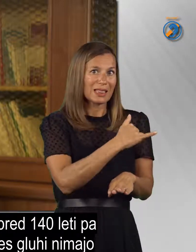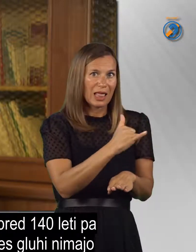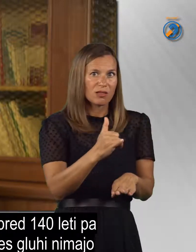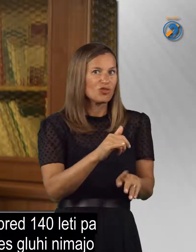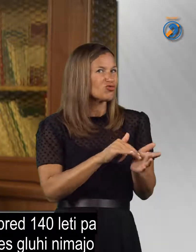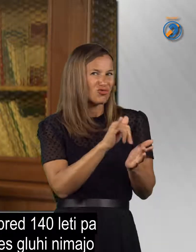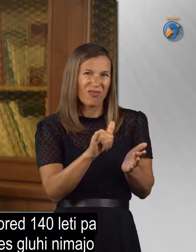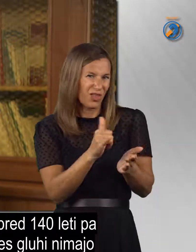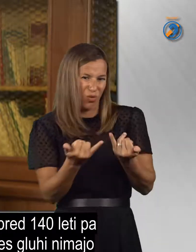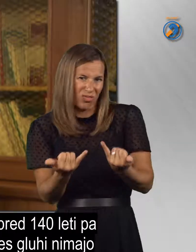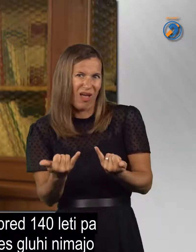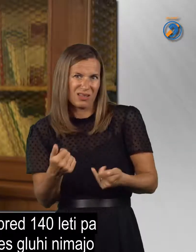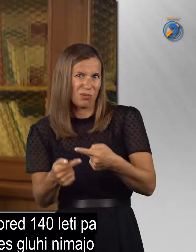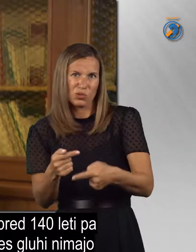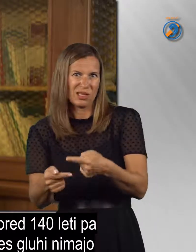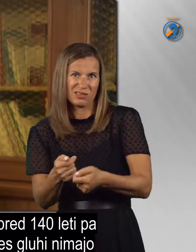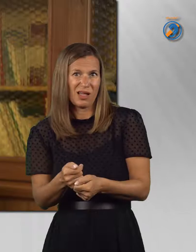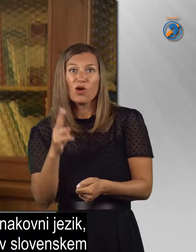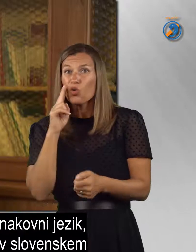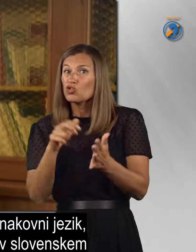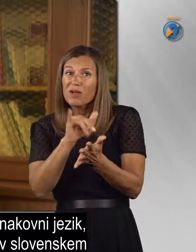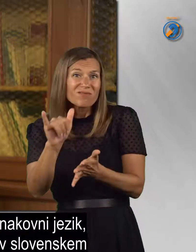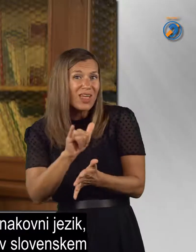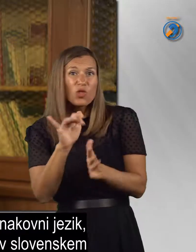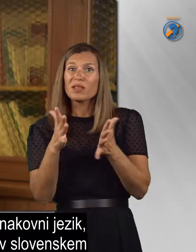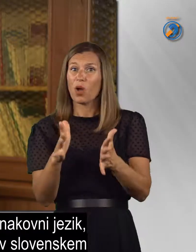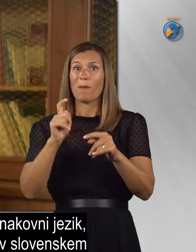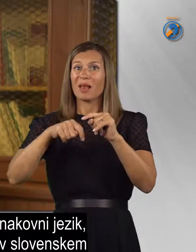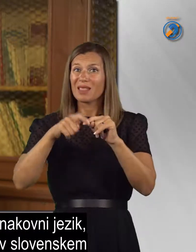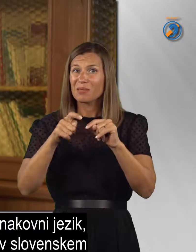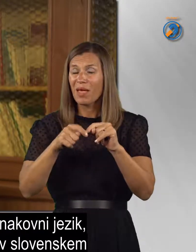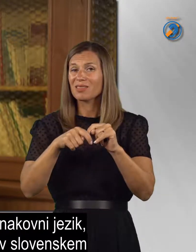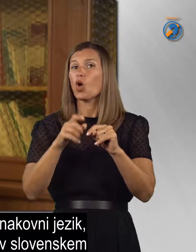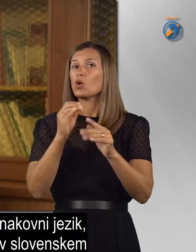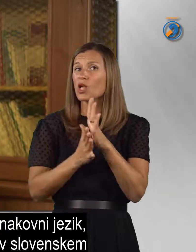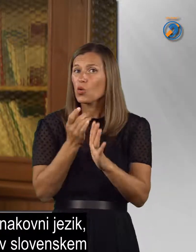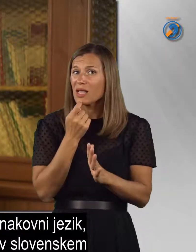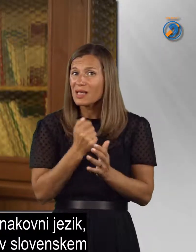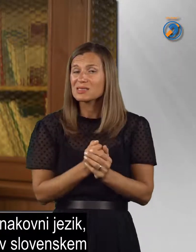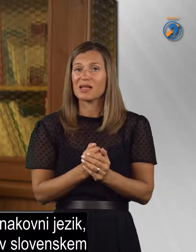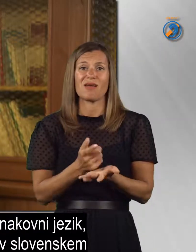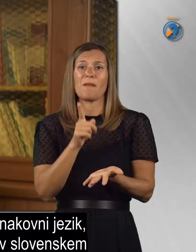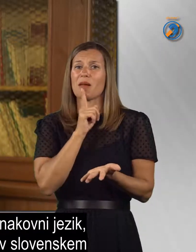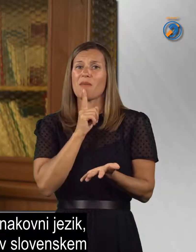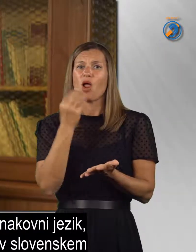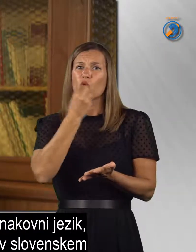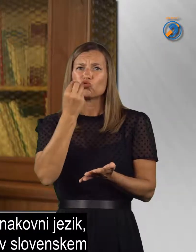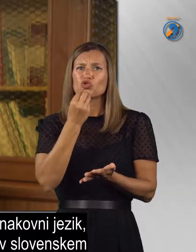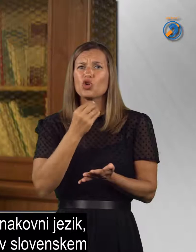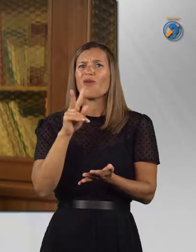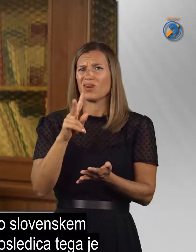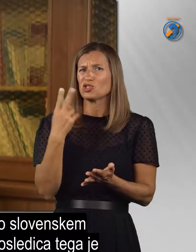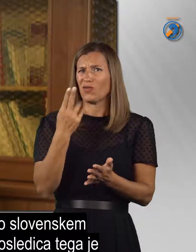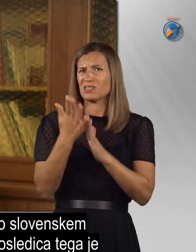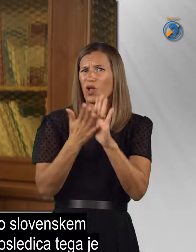še danes. Danes gluhi nimajo predmeta slovenski znakovni jezik, pomankljivo se učijo v